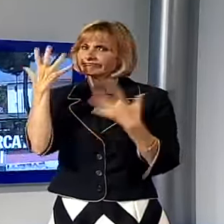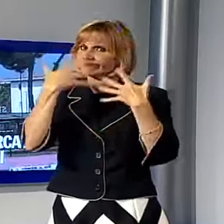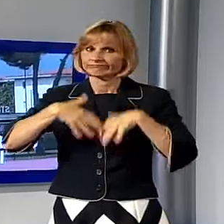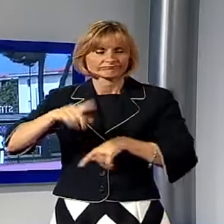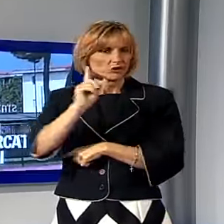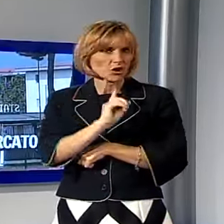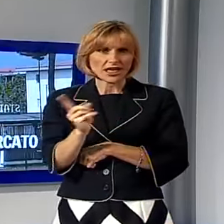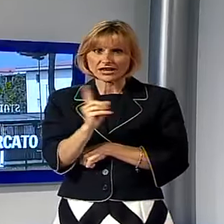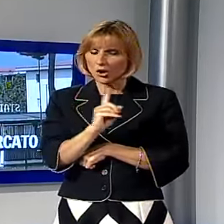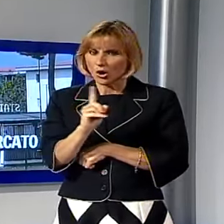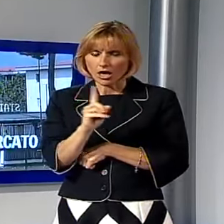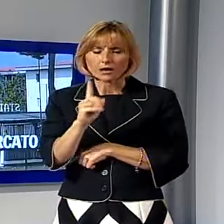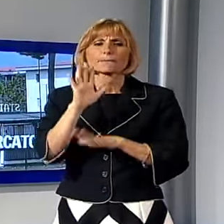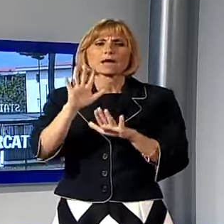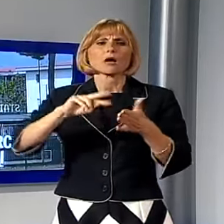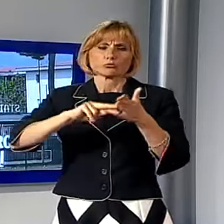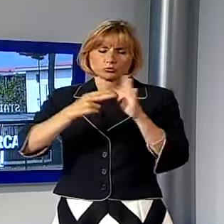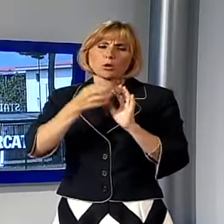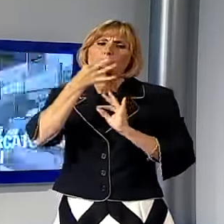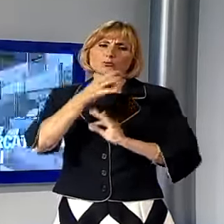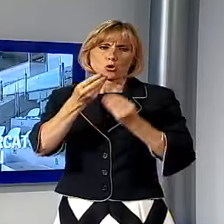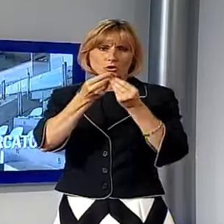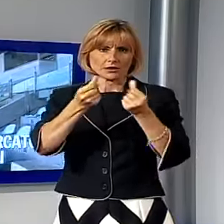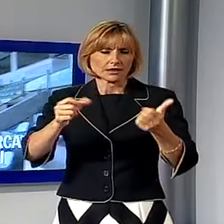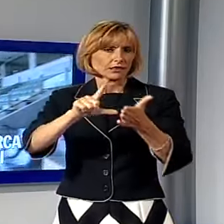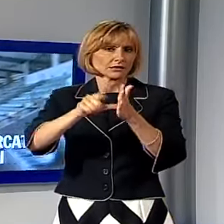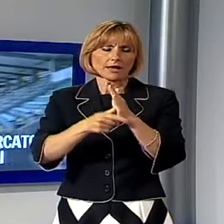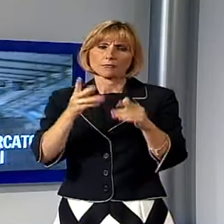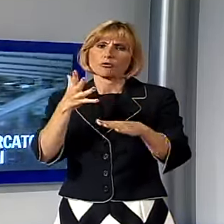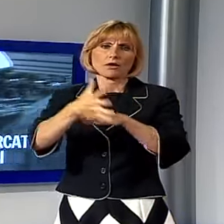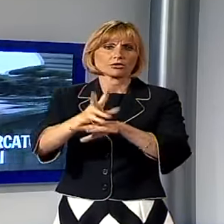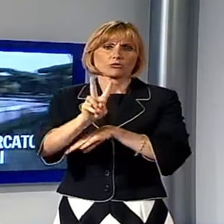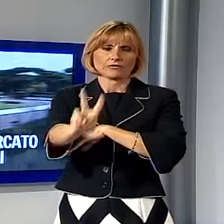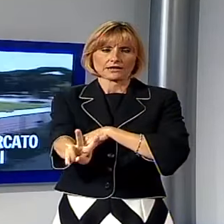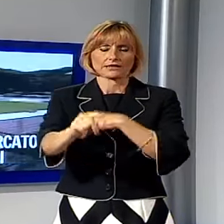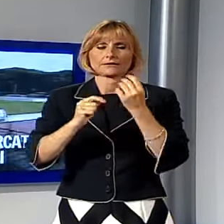detto la Lega, ma il problema dovrebbe essere risolto entro venerdì.